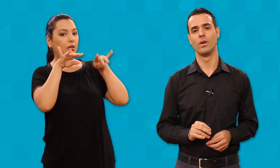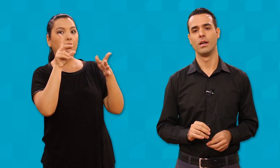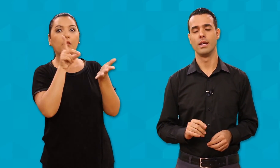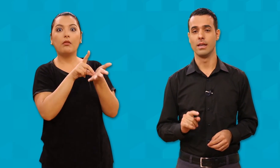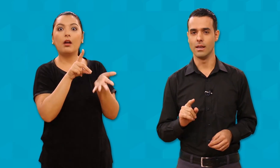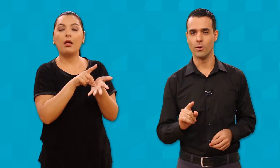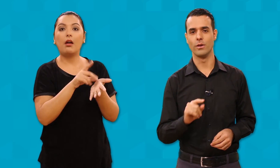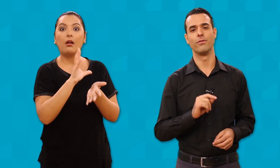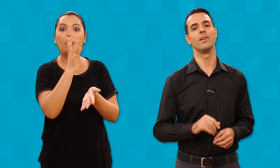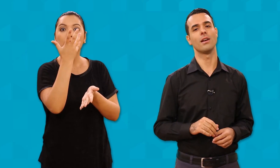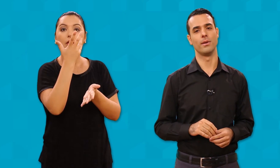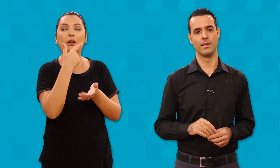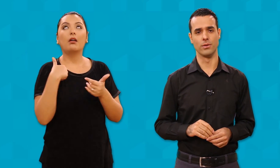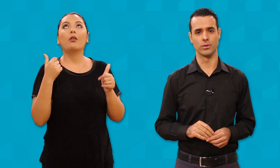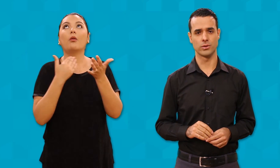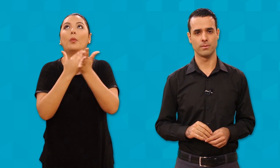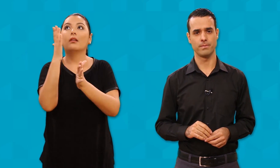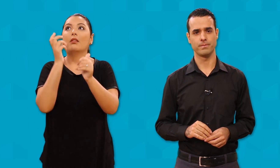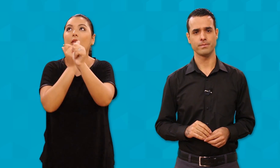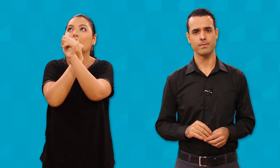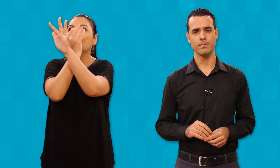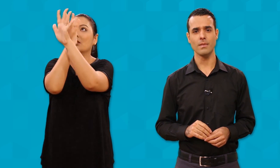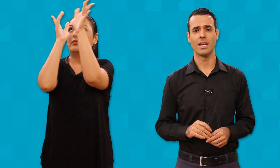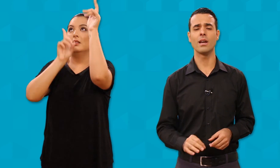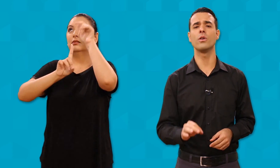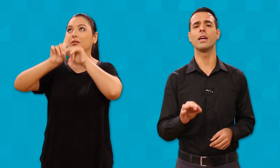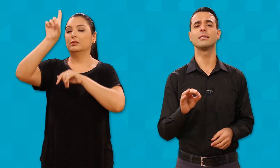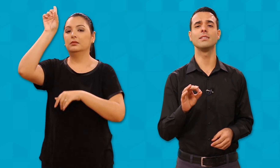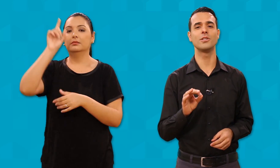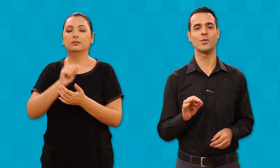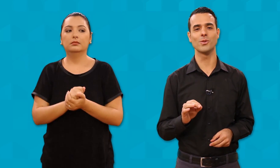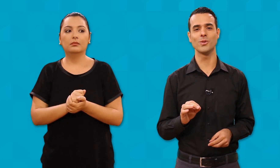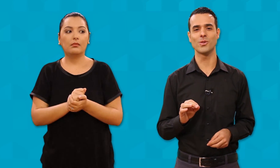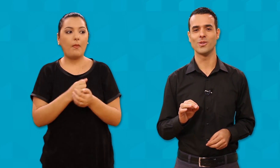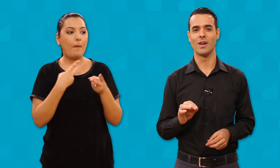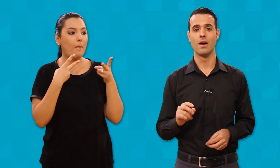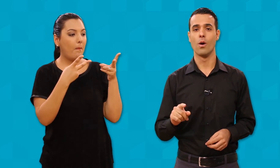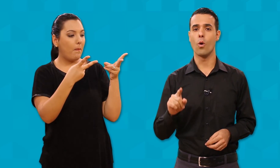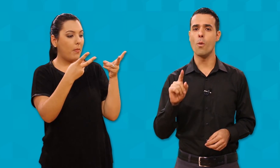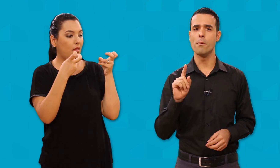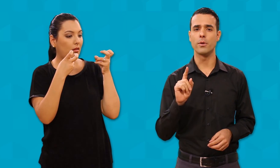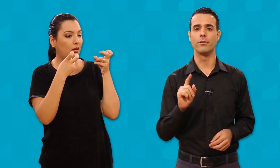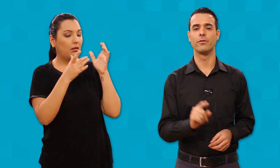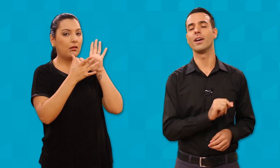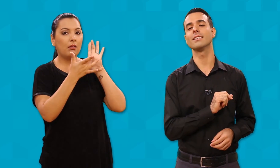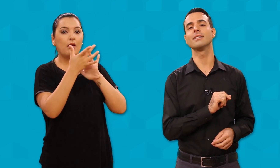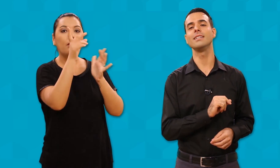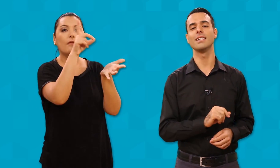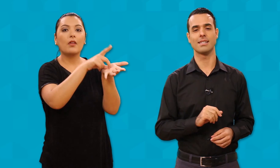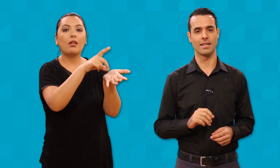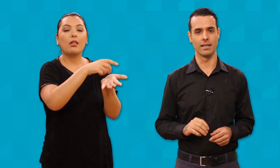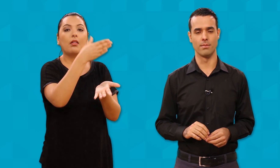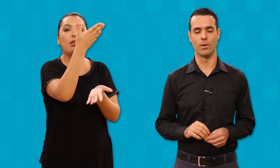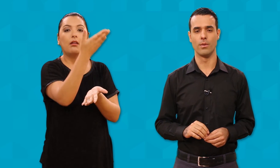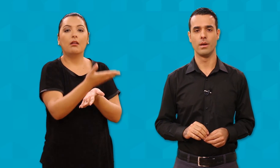e glorificam a Deus. Reconhecem Jesus como profeta e exclamam.